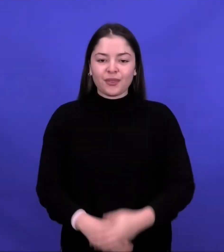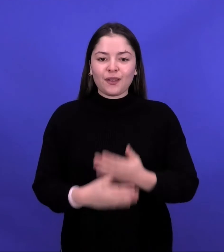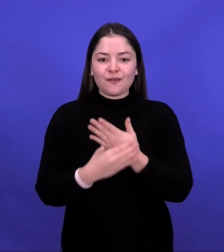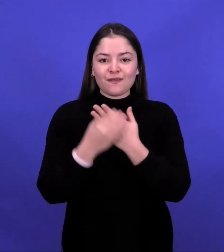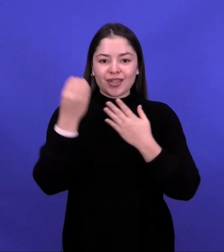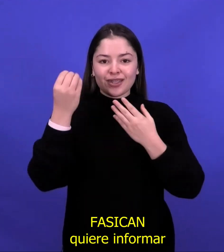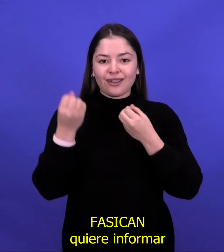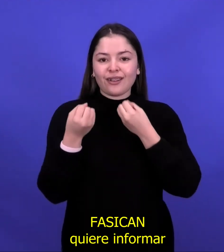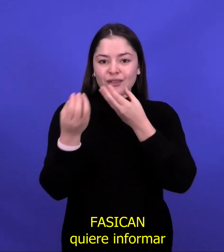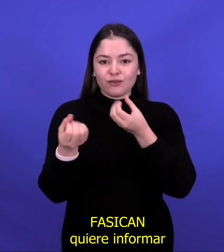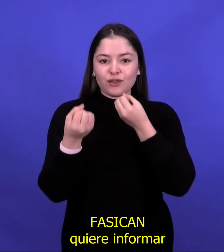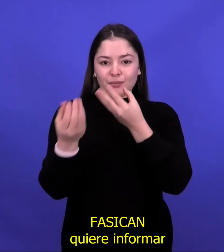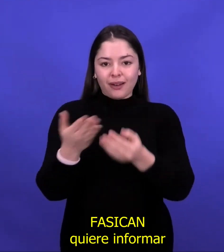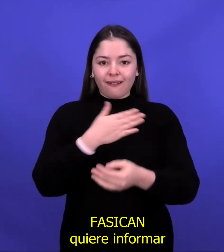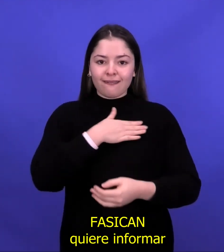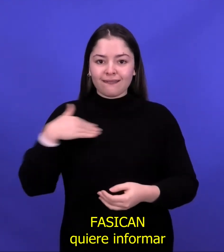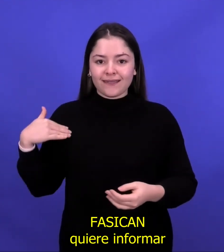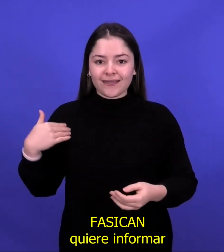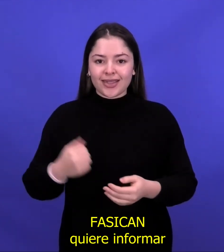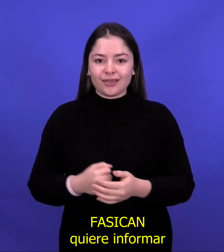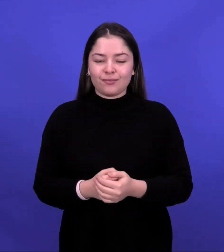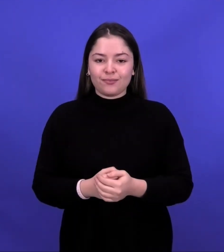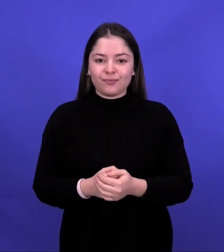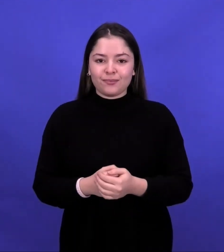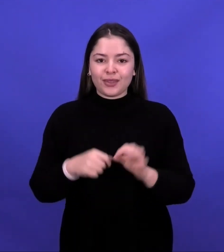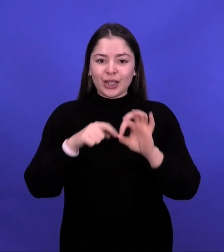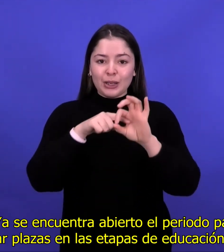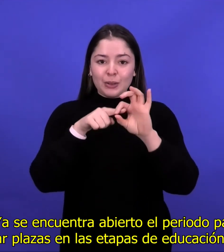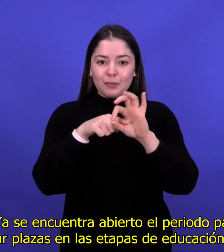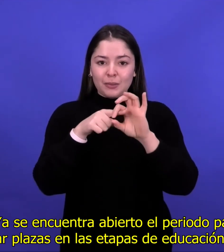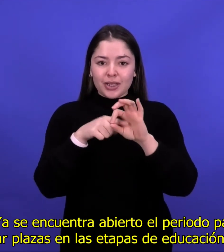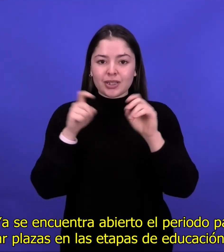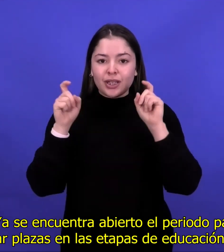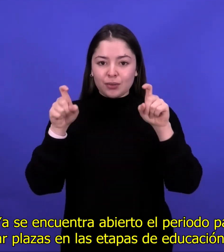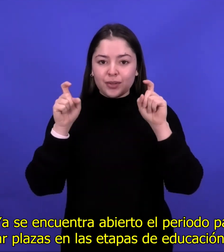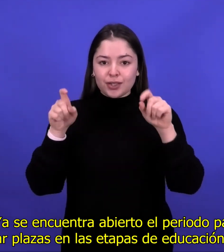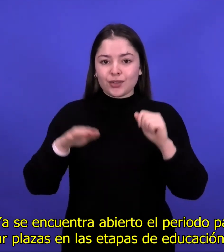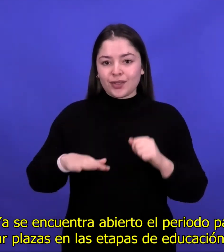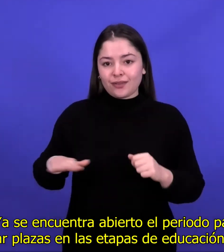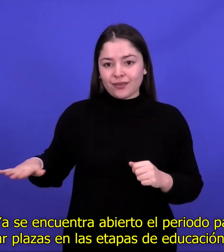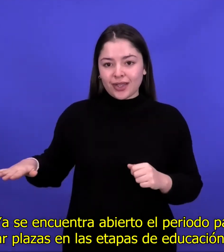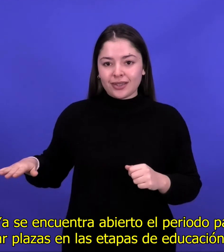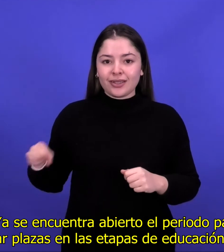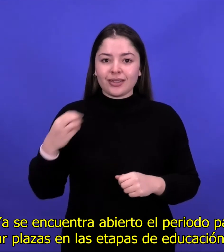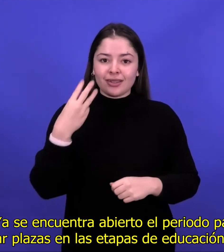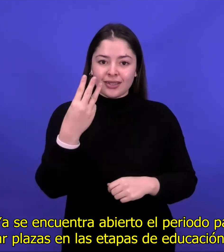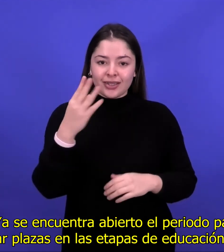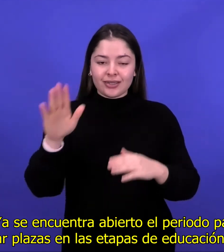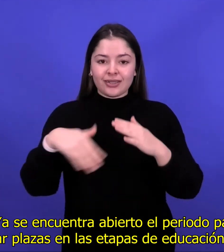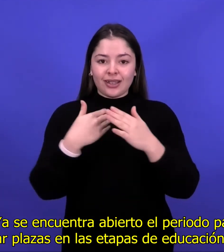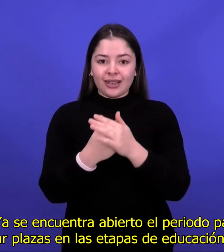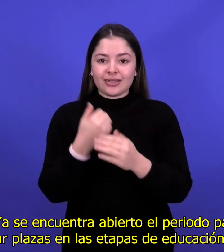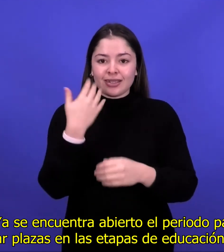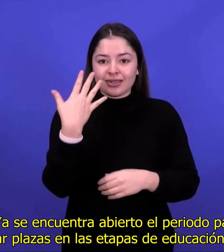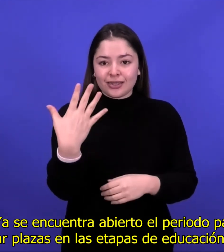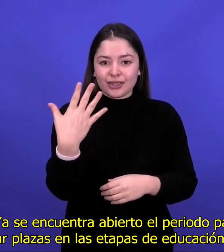FASICAM quiere informar. Ya se encuentra abierto el periodo para solicitar